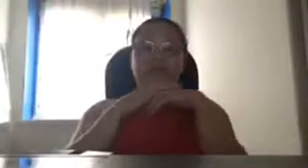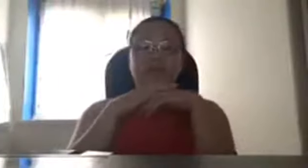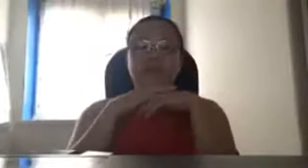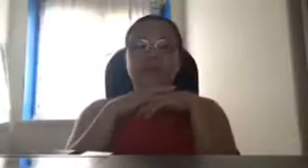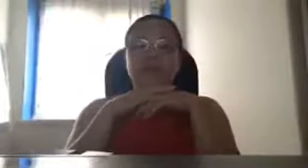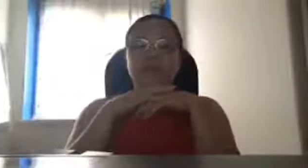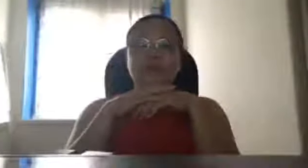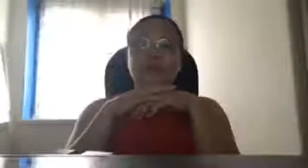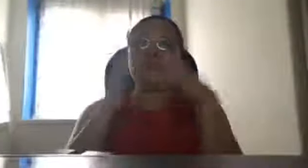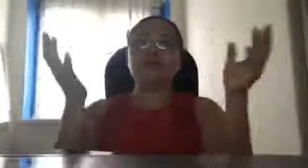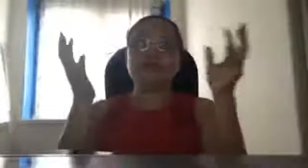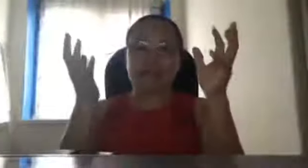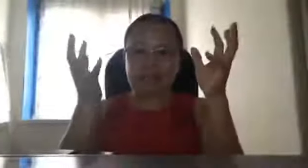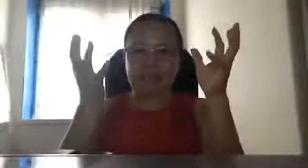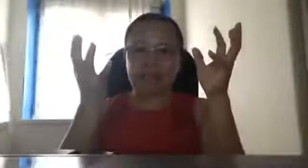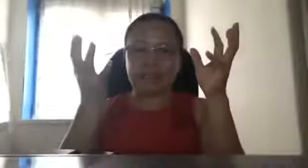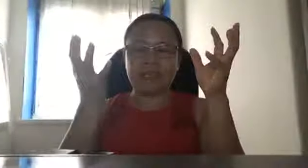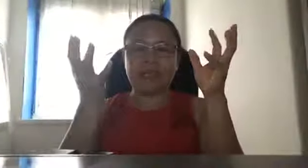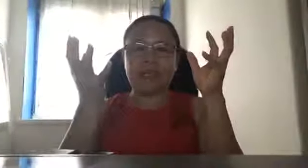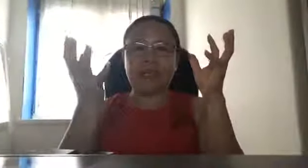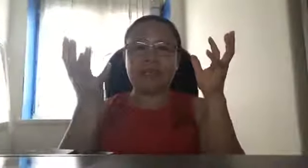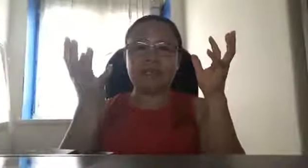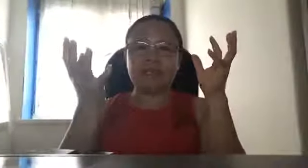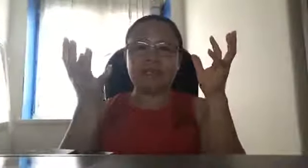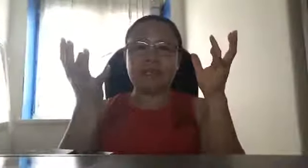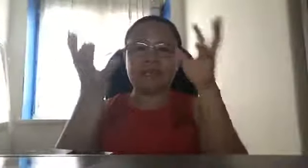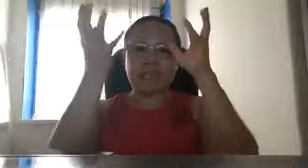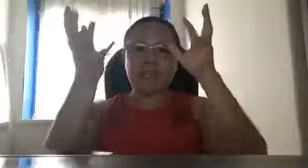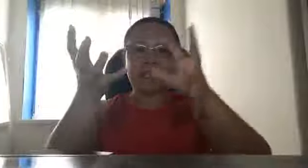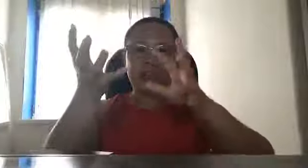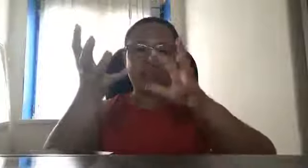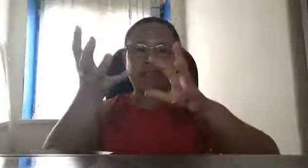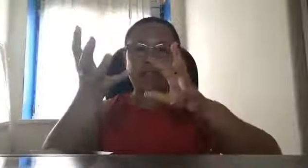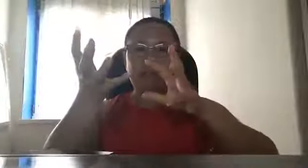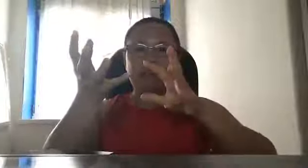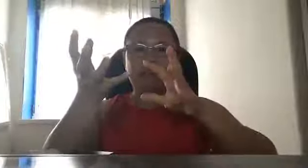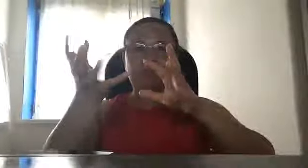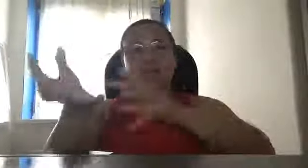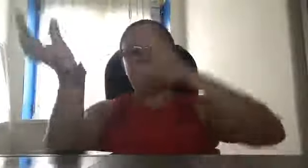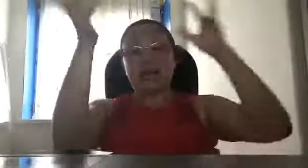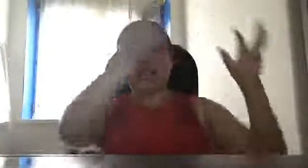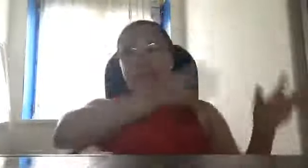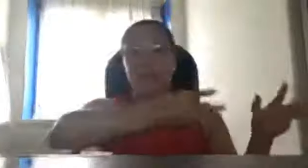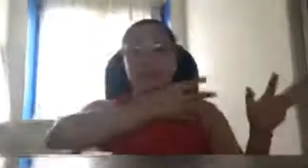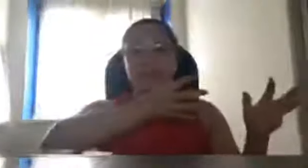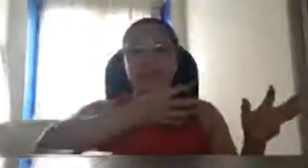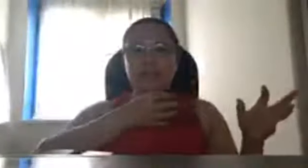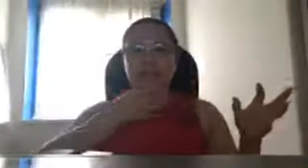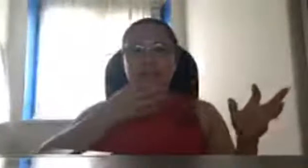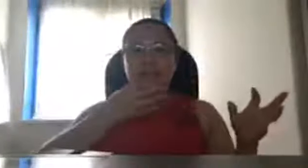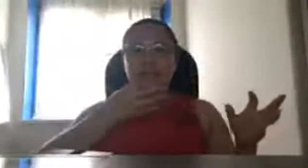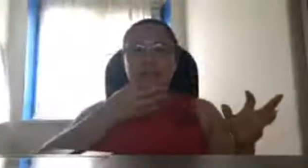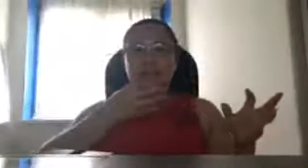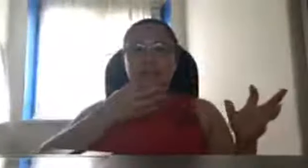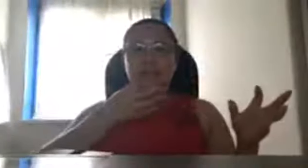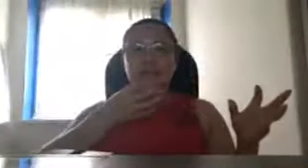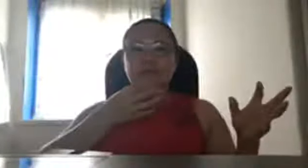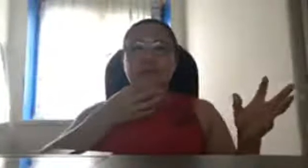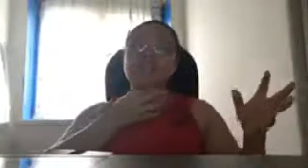so anong mangyayari ang military natin magagali tayo sa China so ang